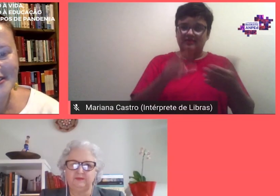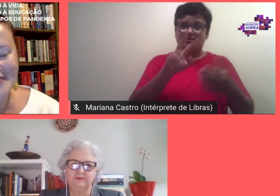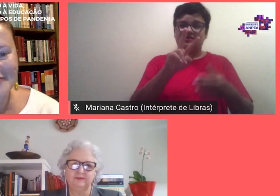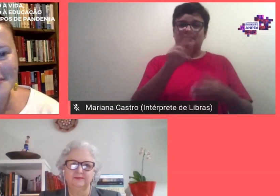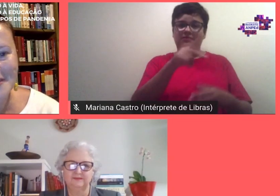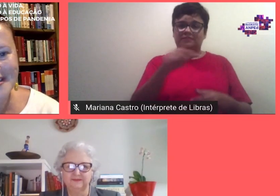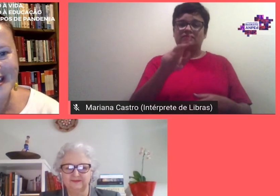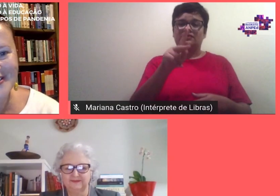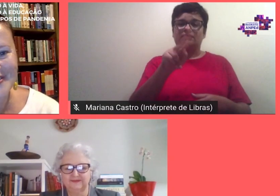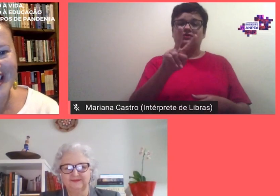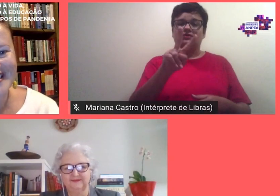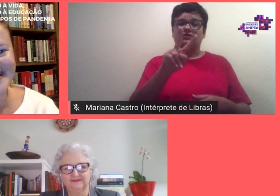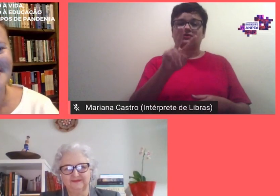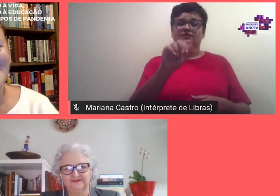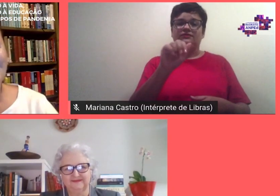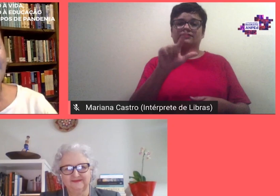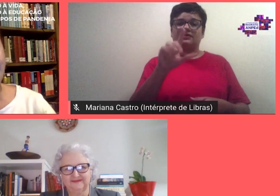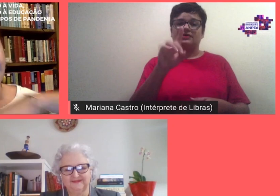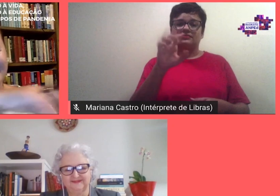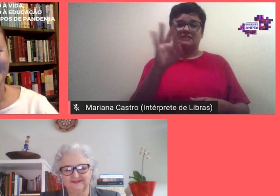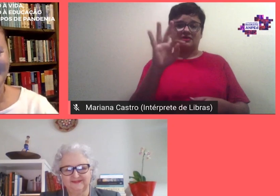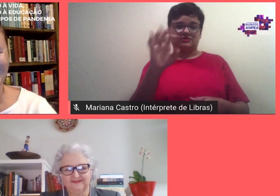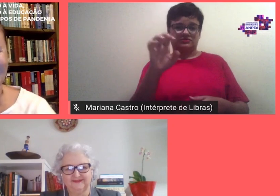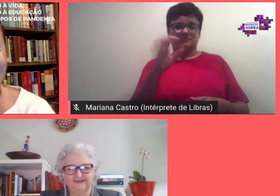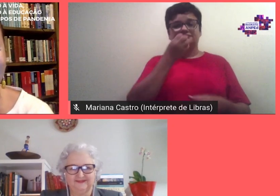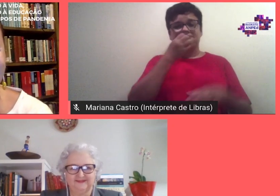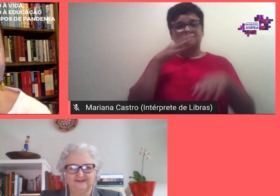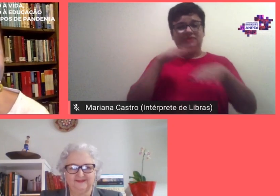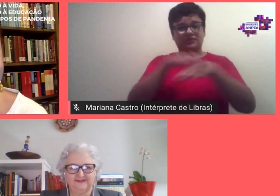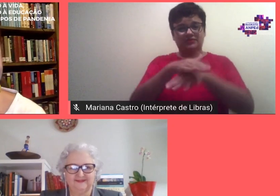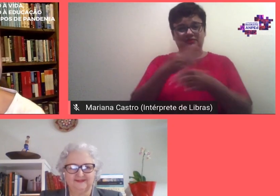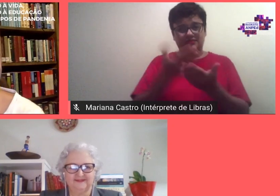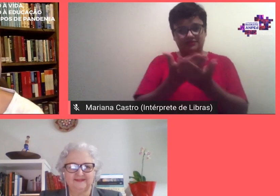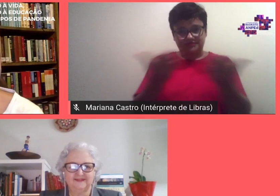e a nossa vice-presidente Sudeste boa noite a todos